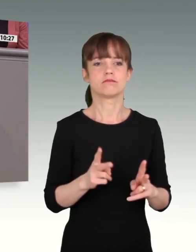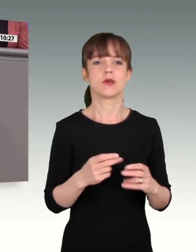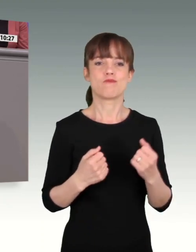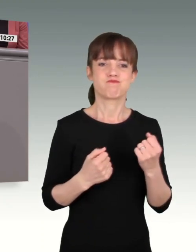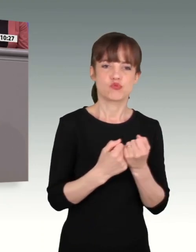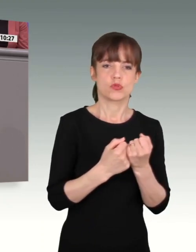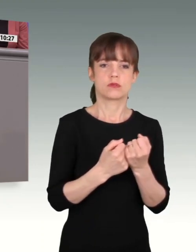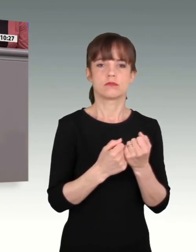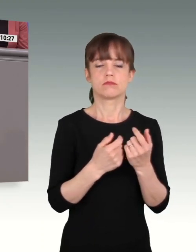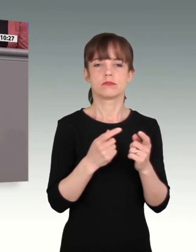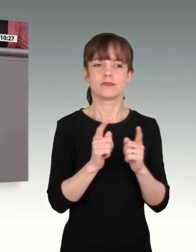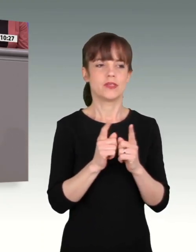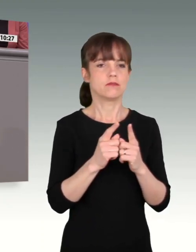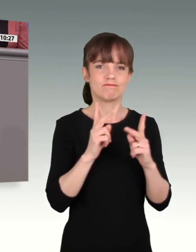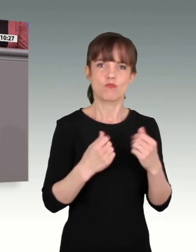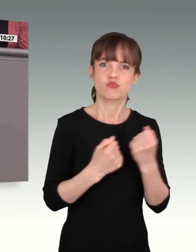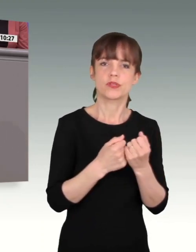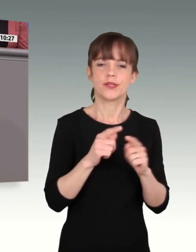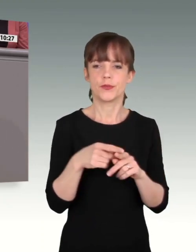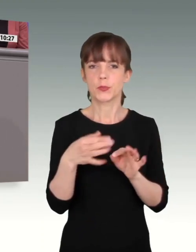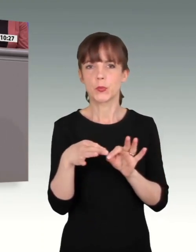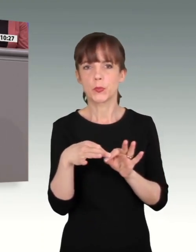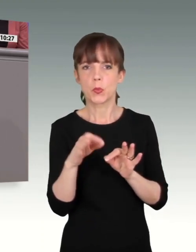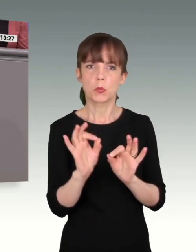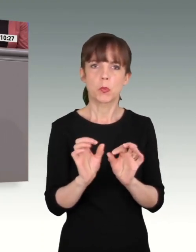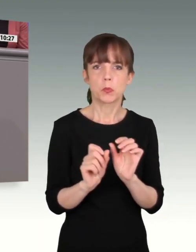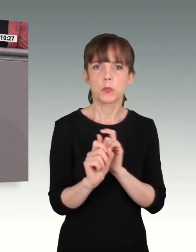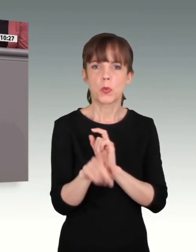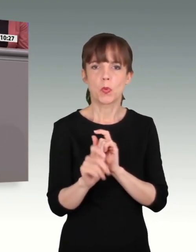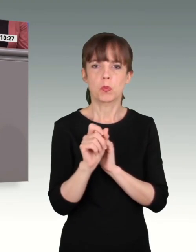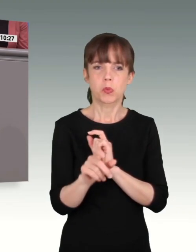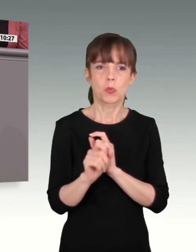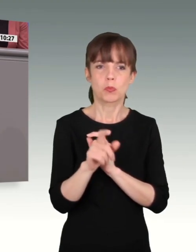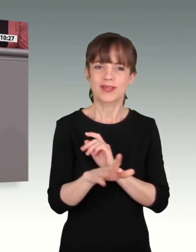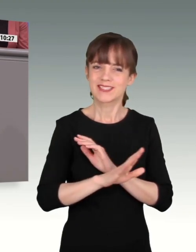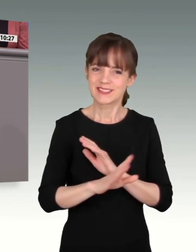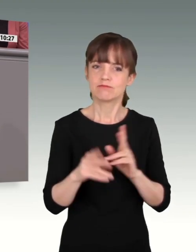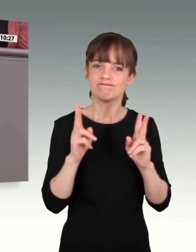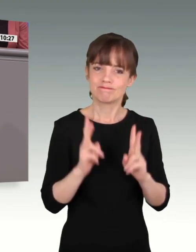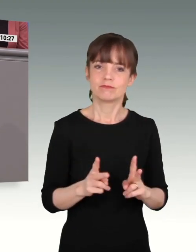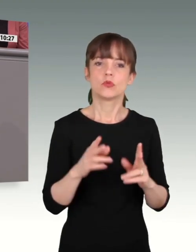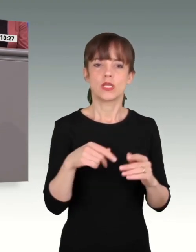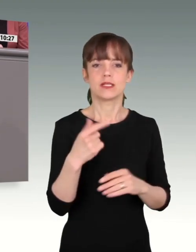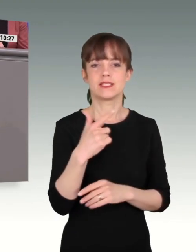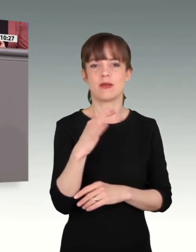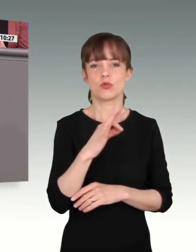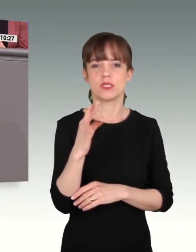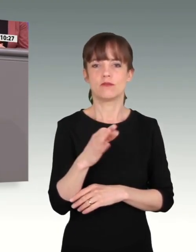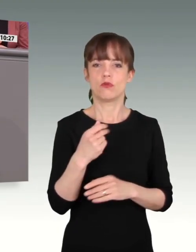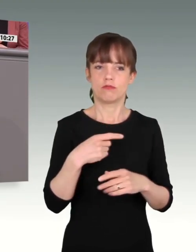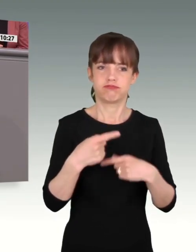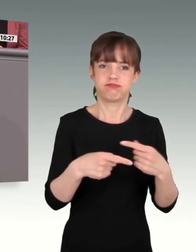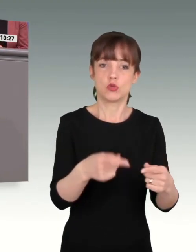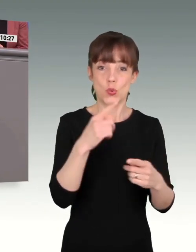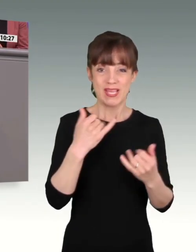nicht ein Strohfeuer, und geben Sie der Bundeswehr, was sie braucht, nämlich 2-Prozent-NATO-Ziel, und zwar für nicht nur jetzt und dieses Jahr, sondern für die